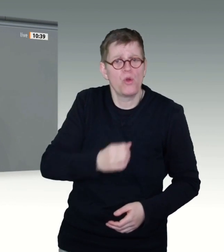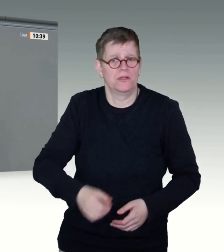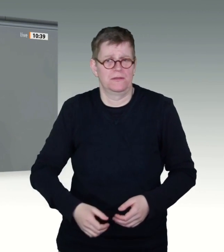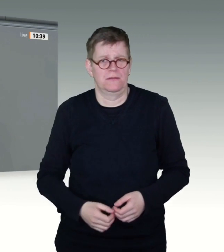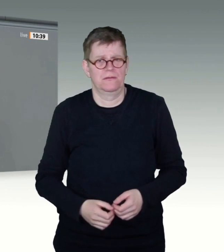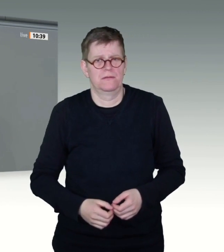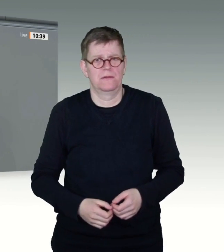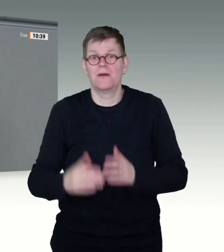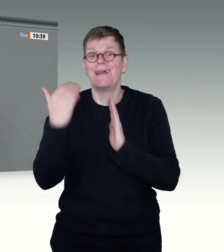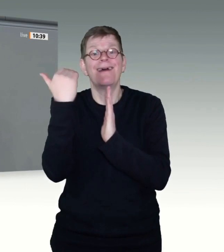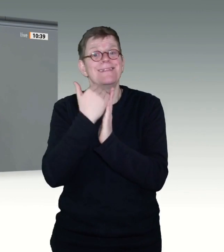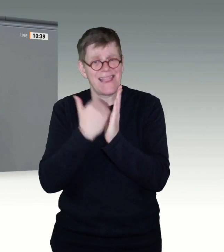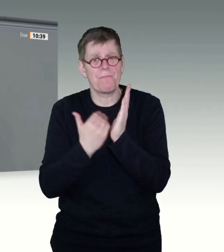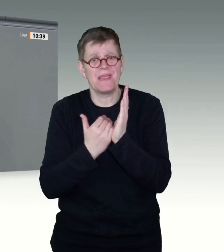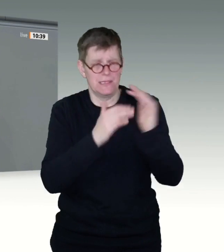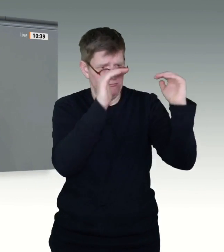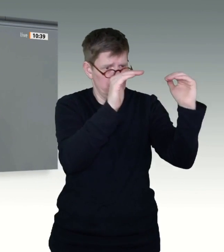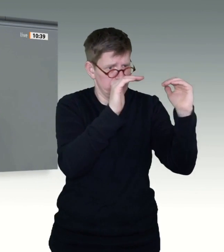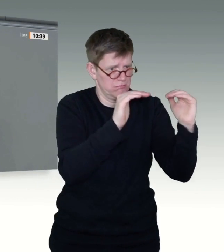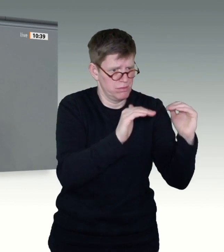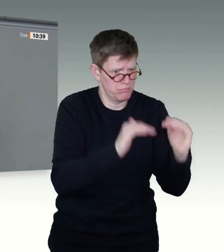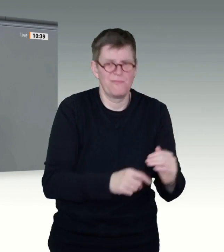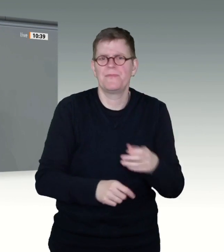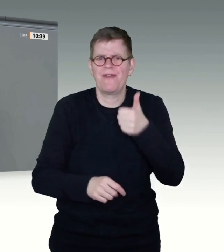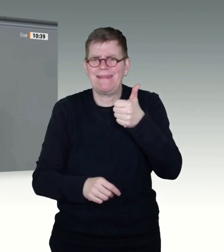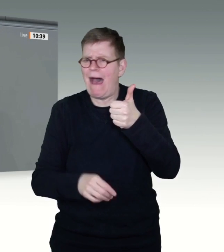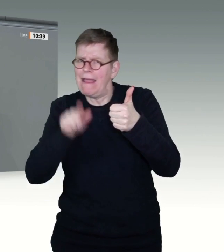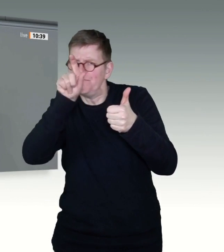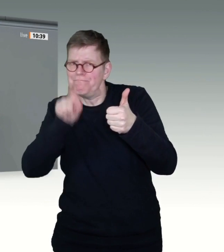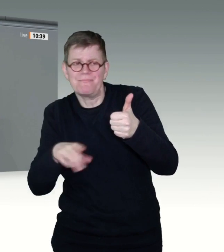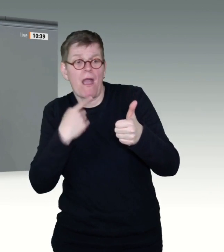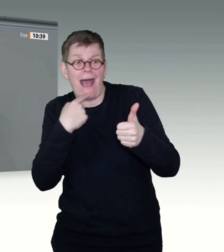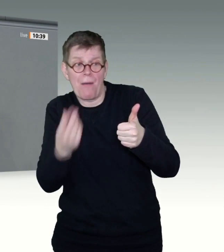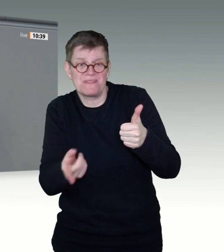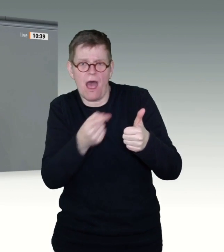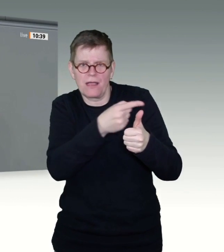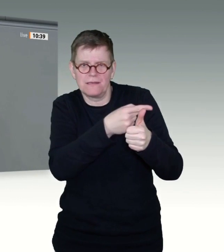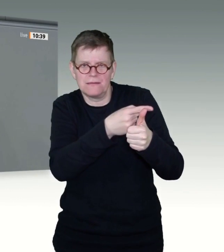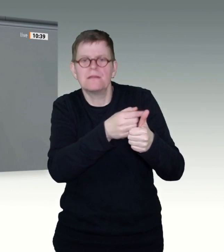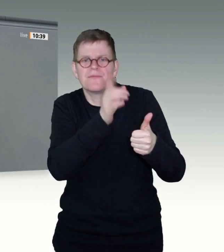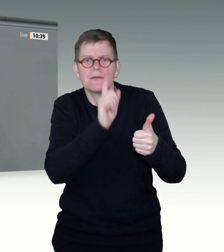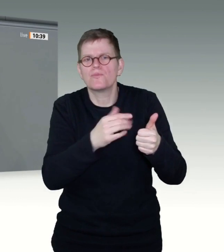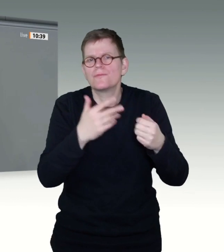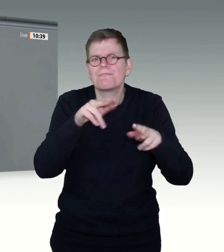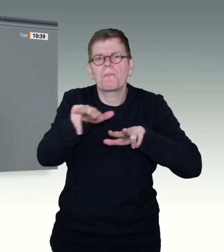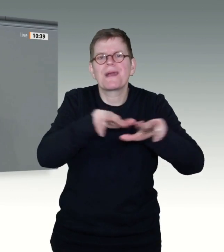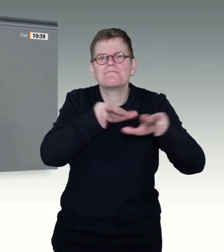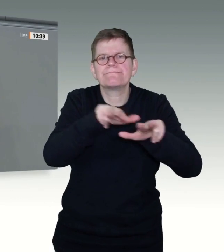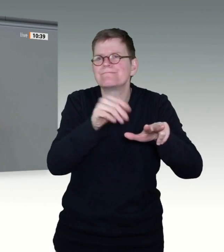dann muss ein flexibles Terminmanagement geben, das die Neuvergabe der Termine verlässlich regelt. Es kann eine Software sein,